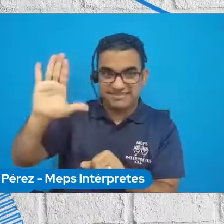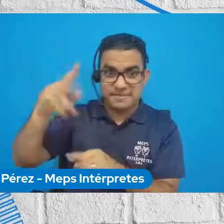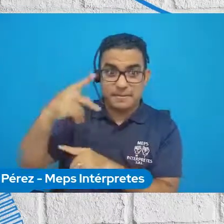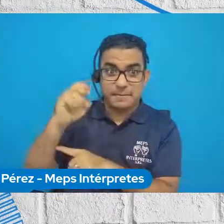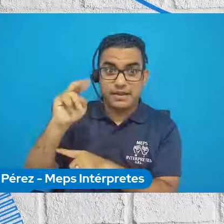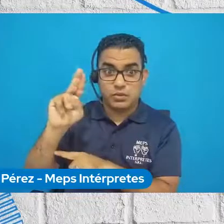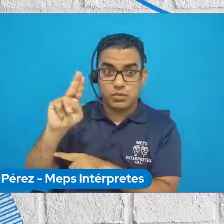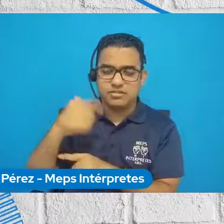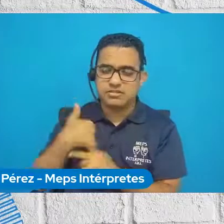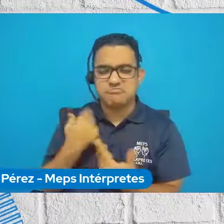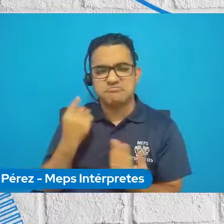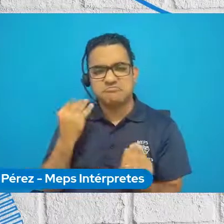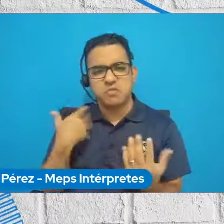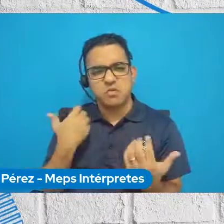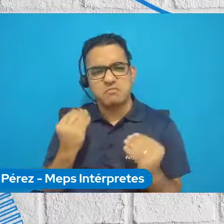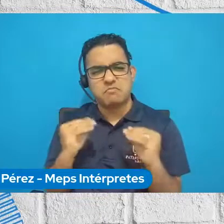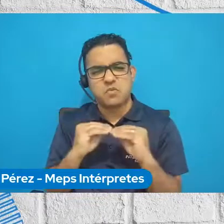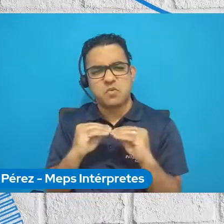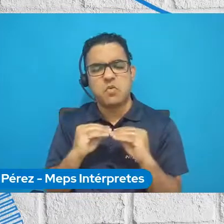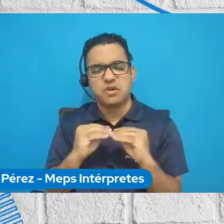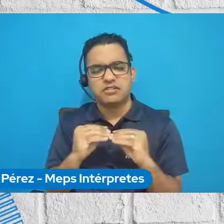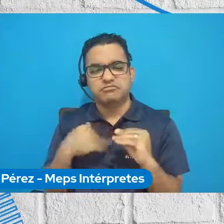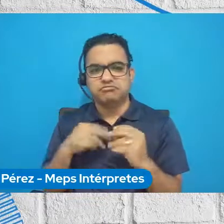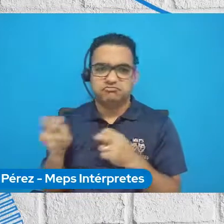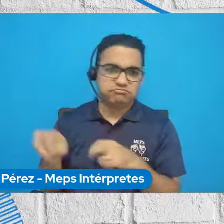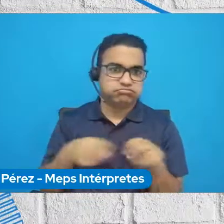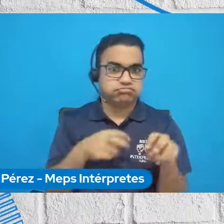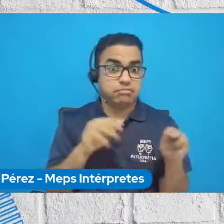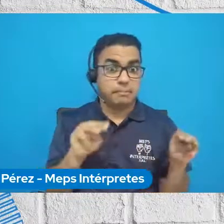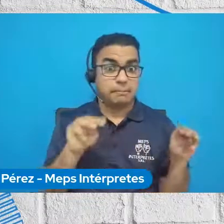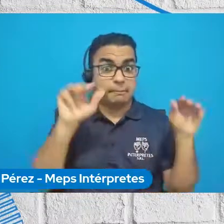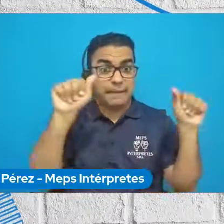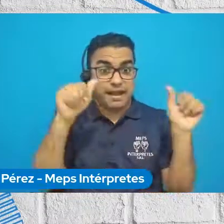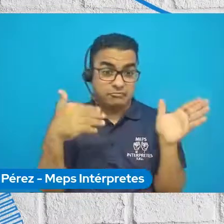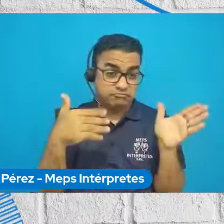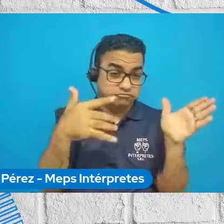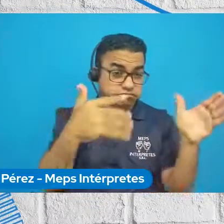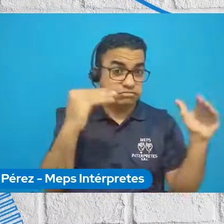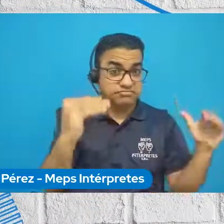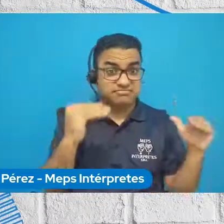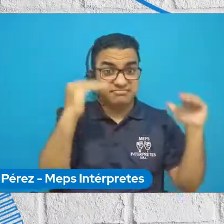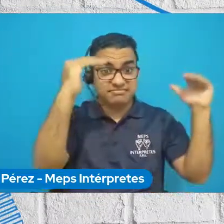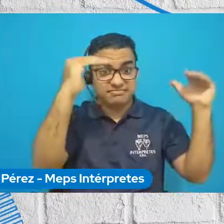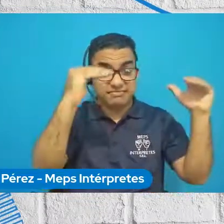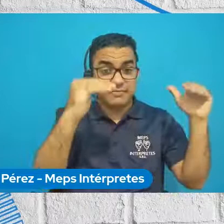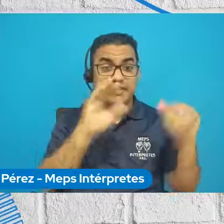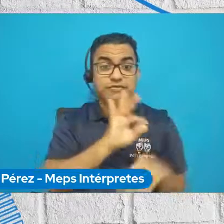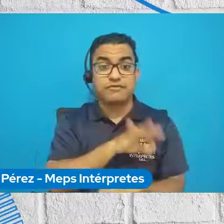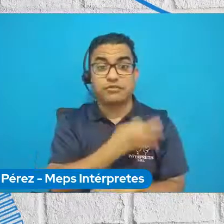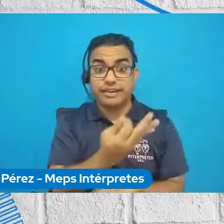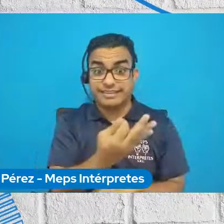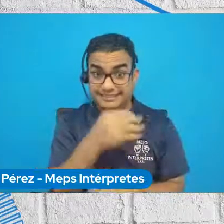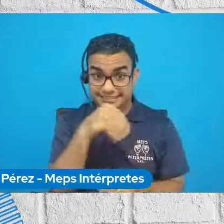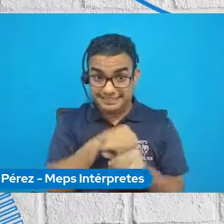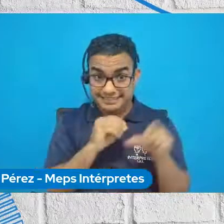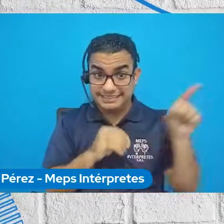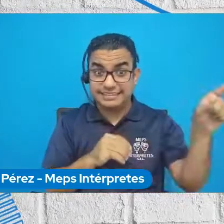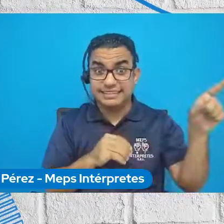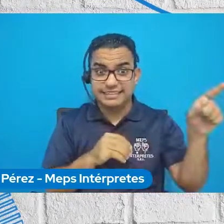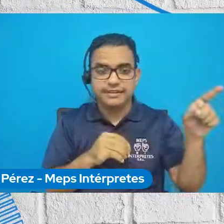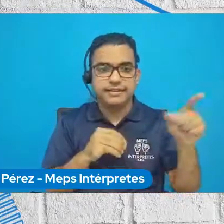retarme un poquito más y fue por eso que decidí hacer una maestría fuera del país. Y decidí hacer la maestría en Francia, en Relaciones